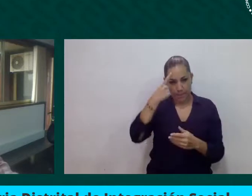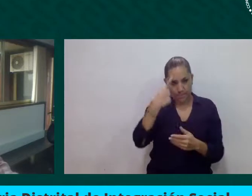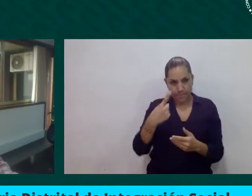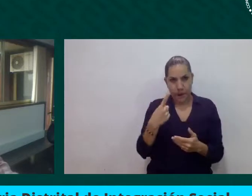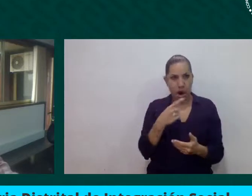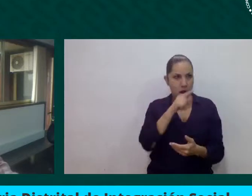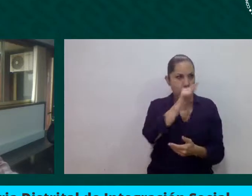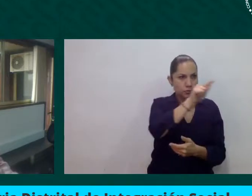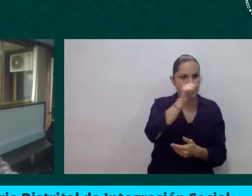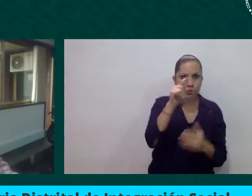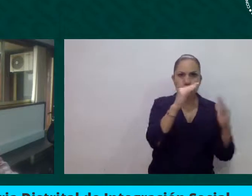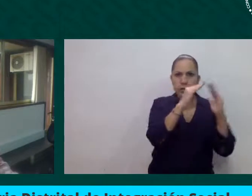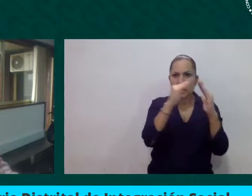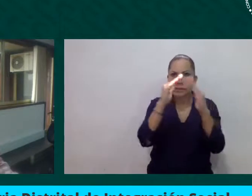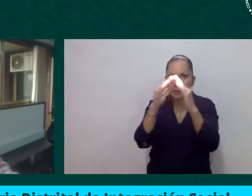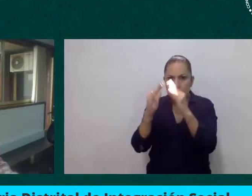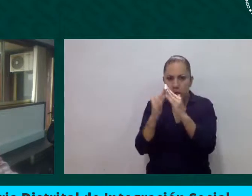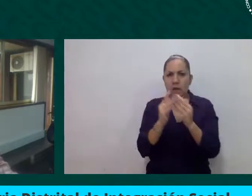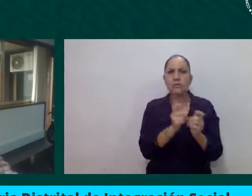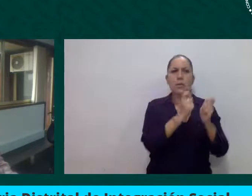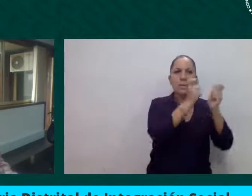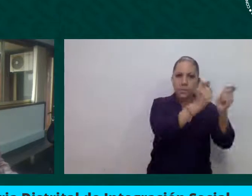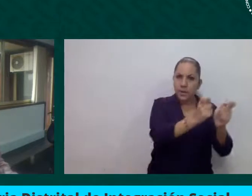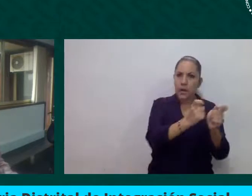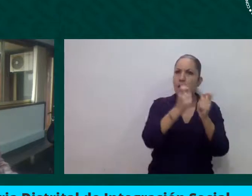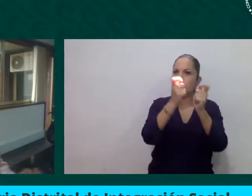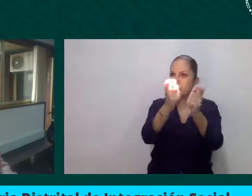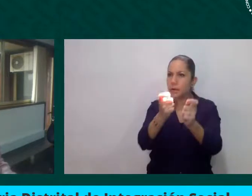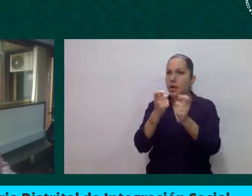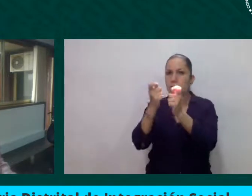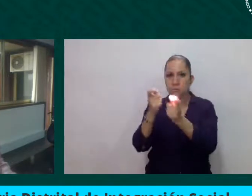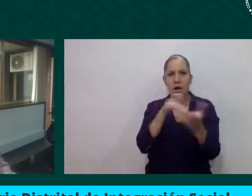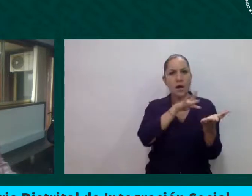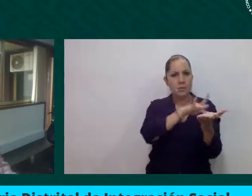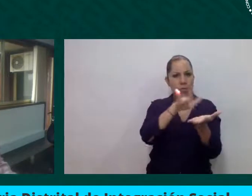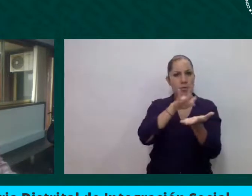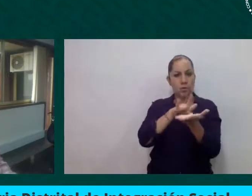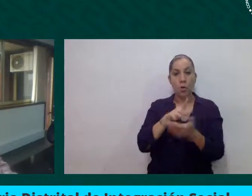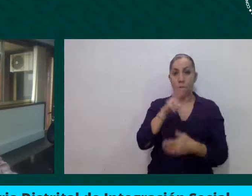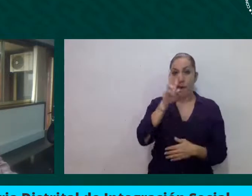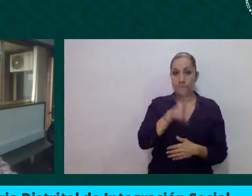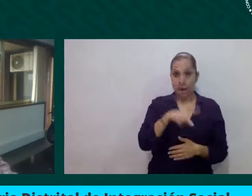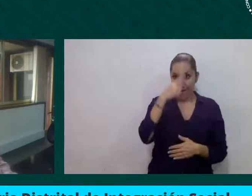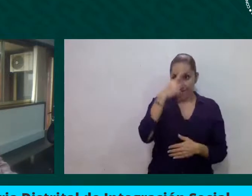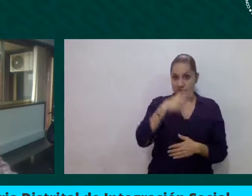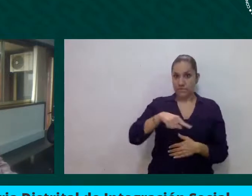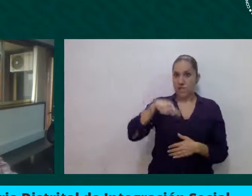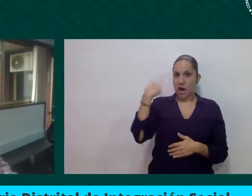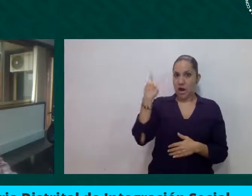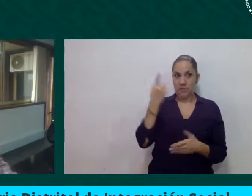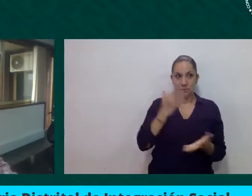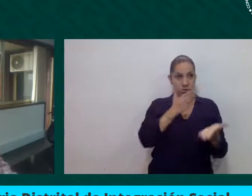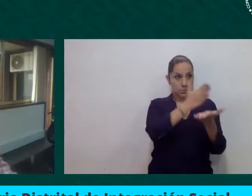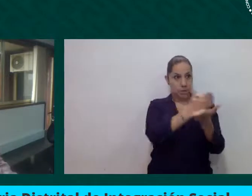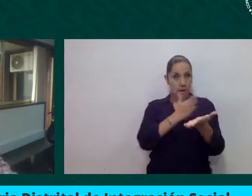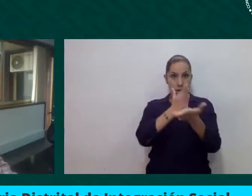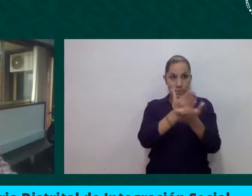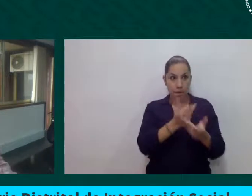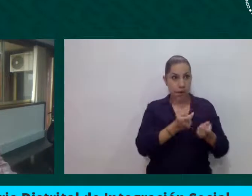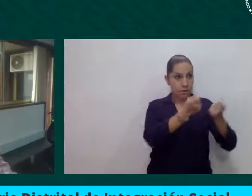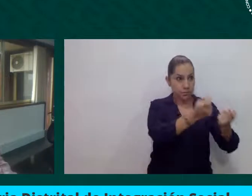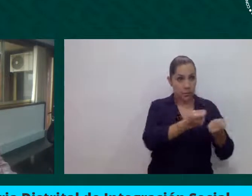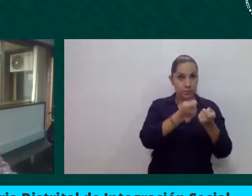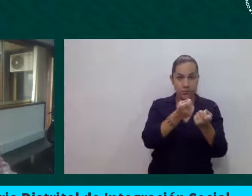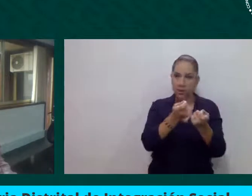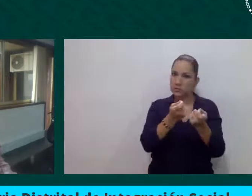censales que nos han llegado. Ha sido un reto. Entregar mercados puerta a puerta no es fácil. Poder llegar hasta las personas que más lo necesitan, a